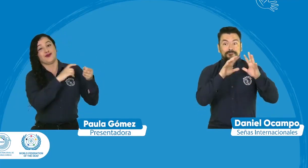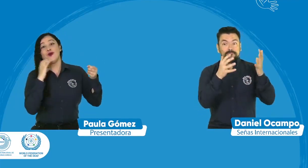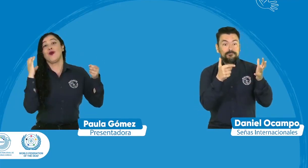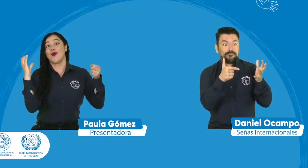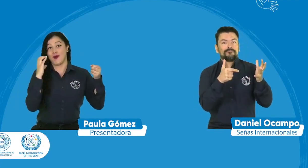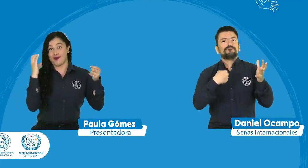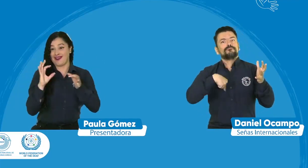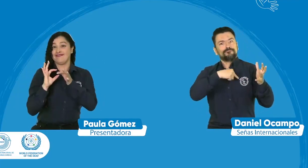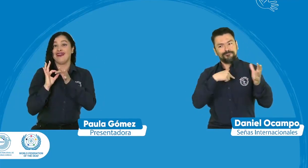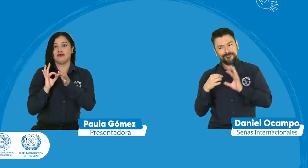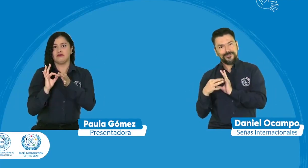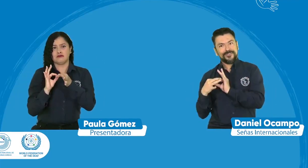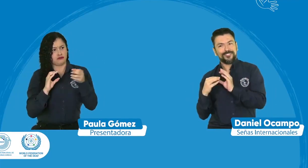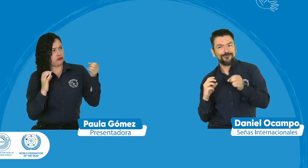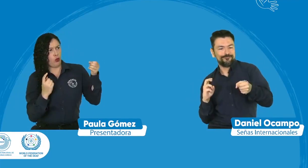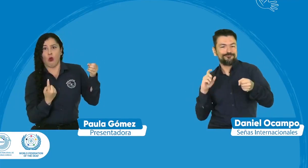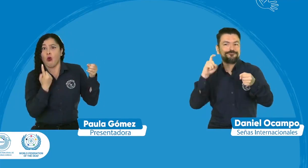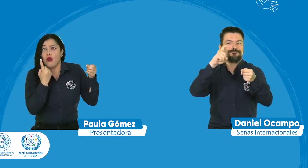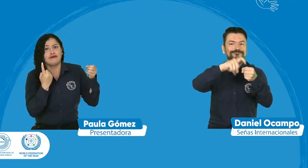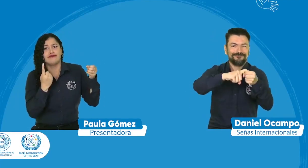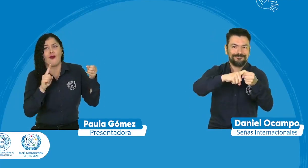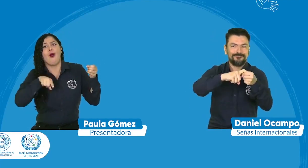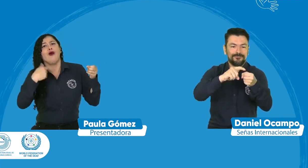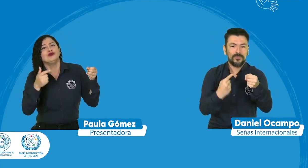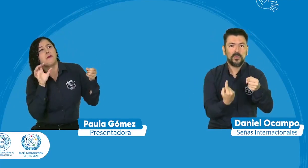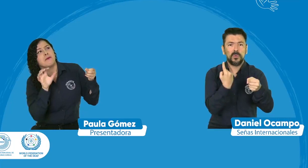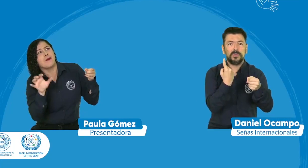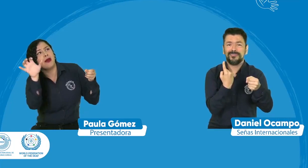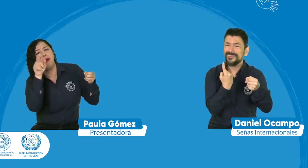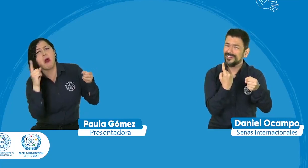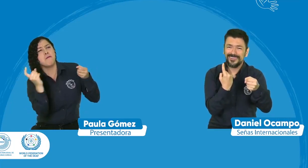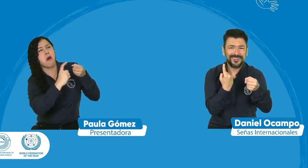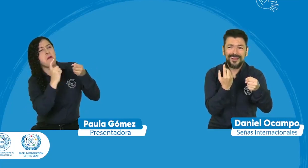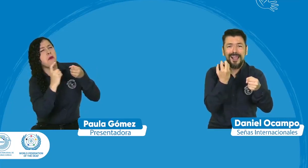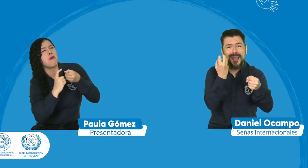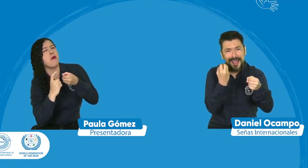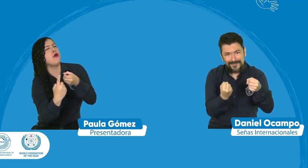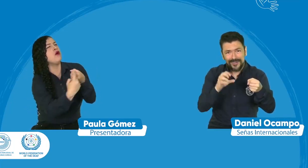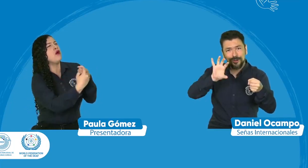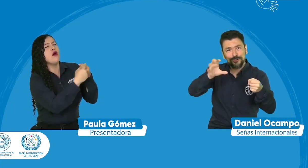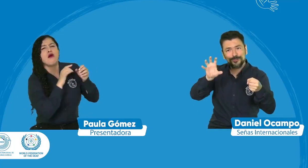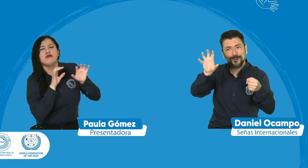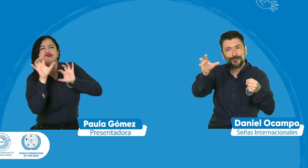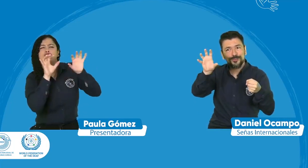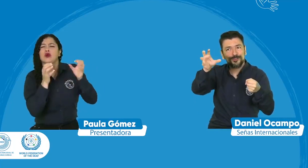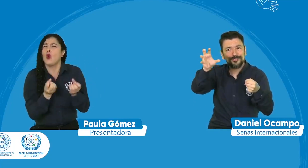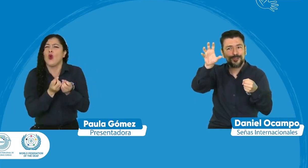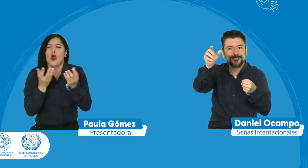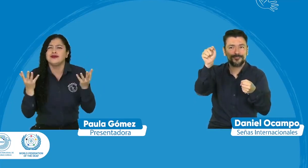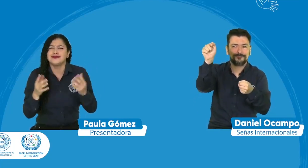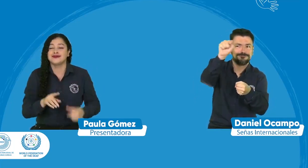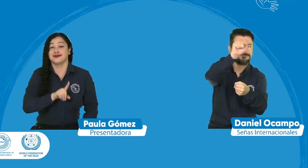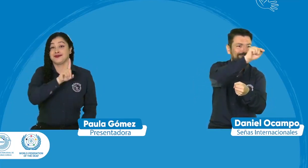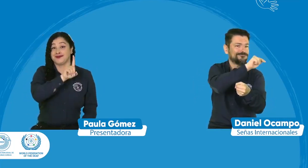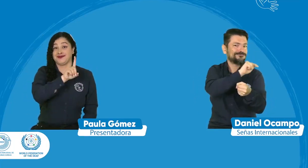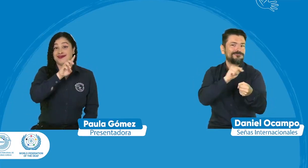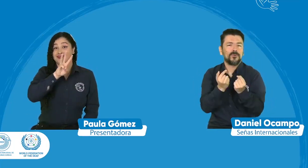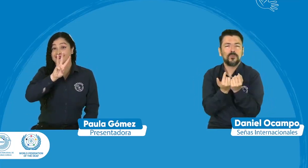Sordos FENASCOL hace parte de esta organización pero no sólo Colombia también otros países del mundo en total